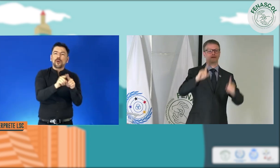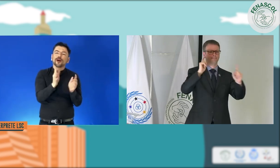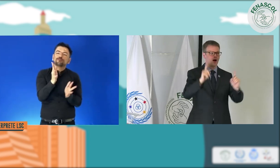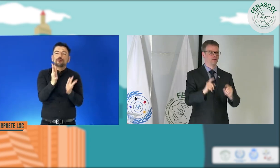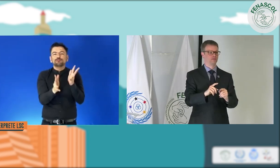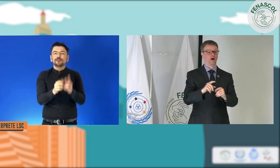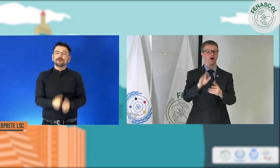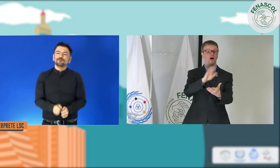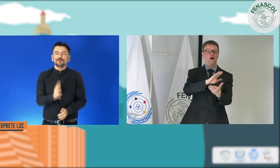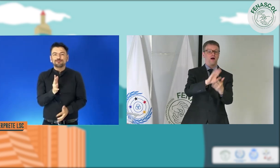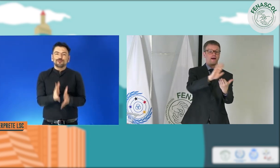ver.